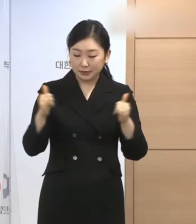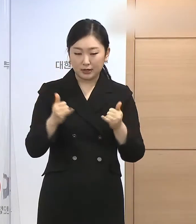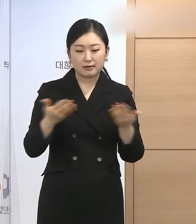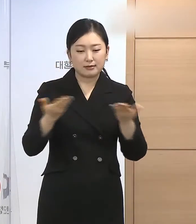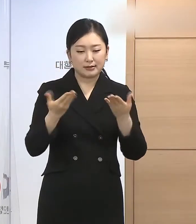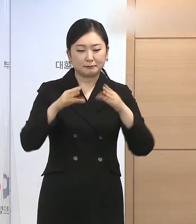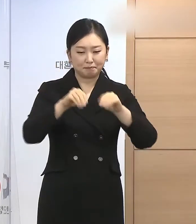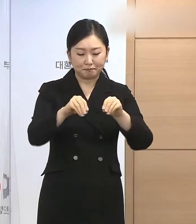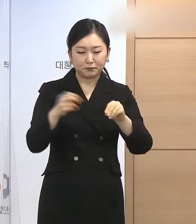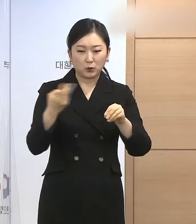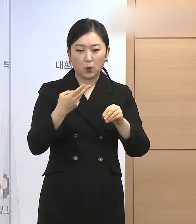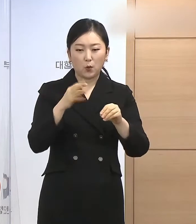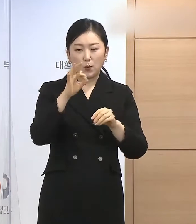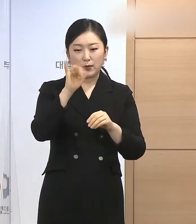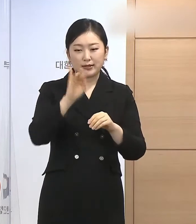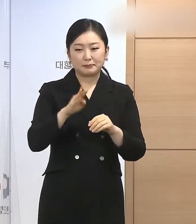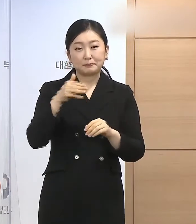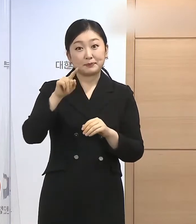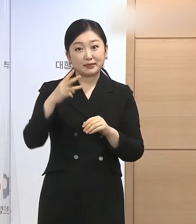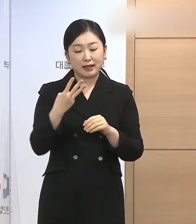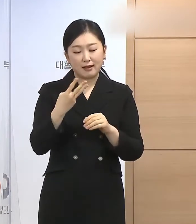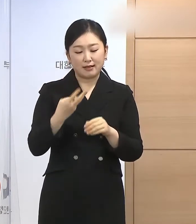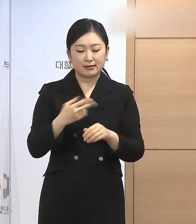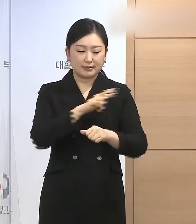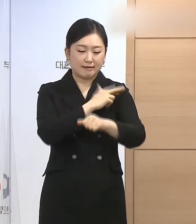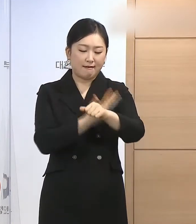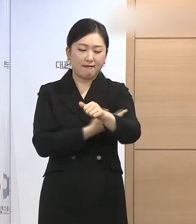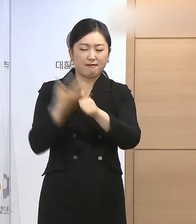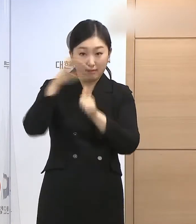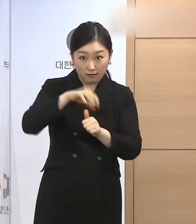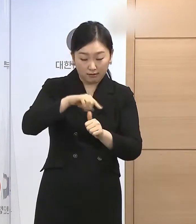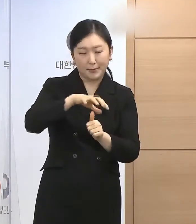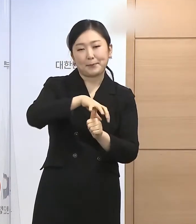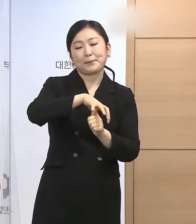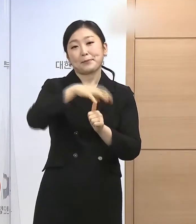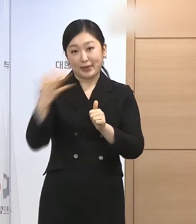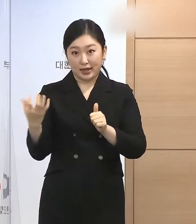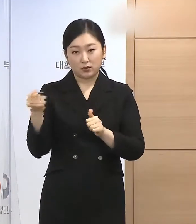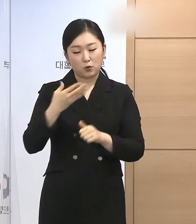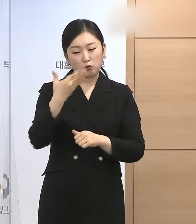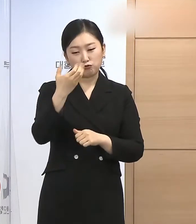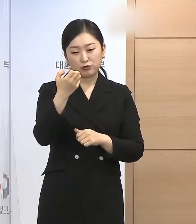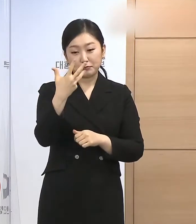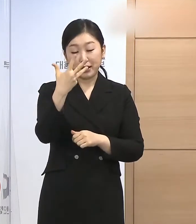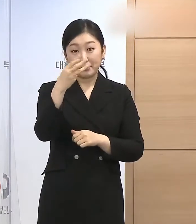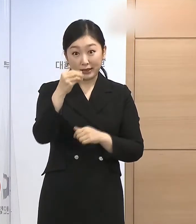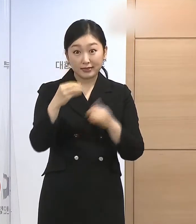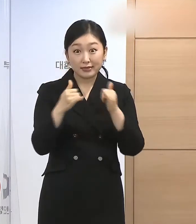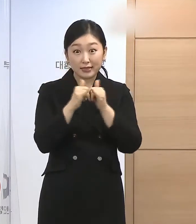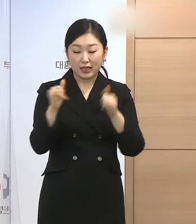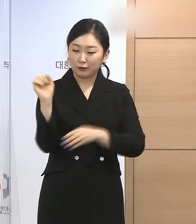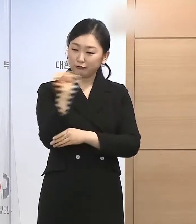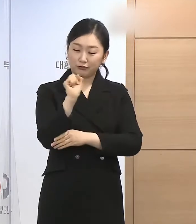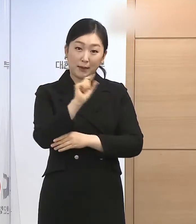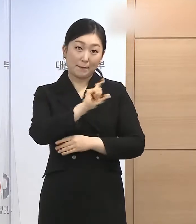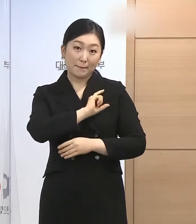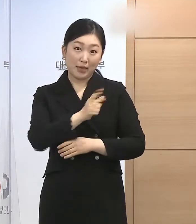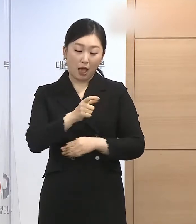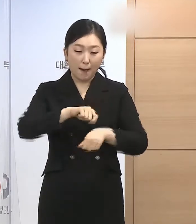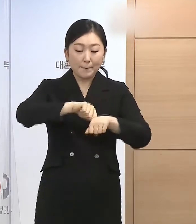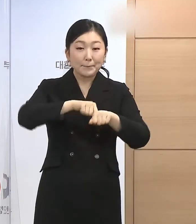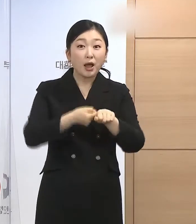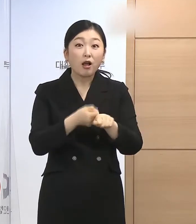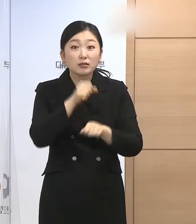및 입찰 자격 제한을 해제하고 총 98만여 명에 대하여 운전면허 별점을